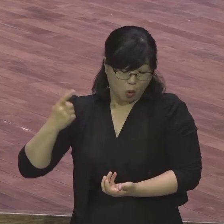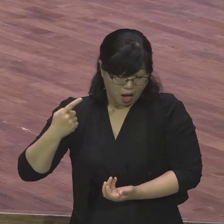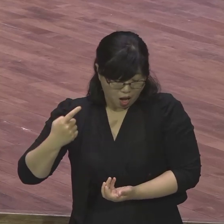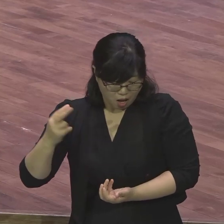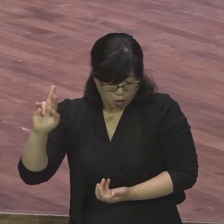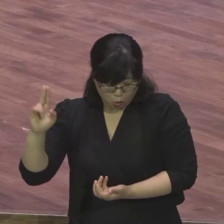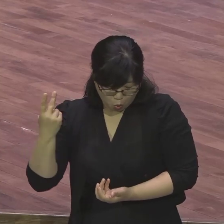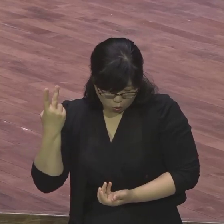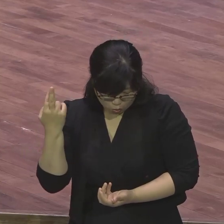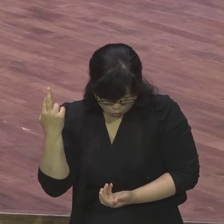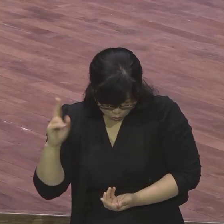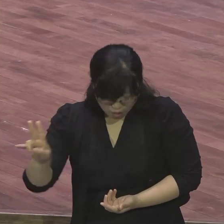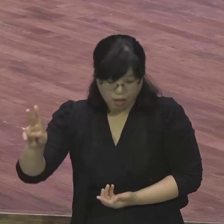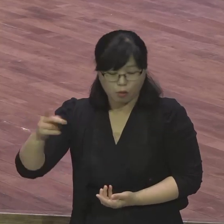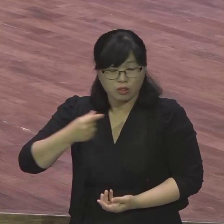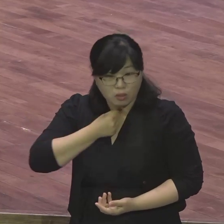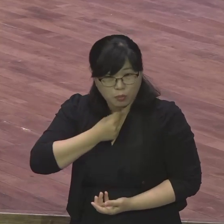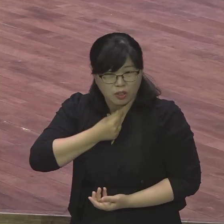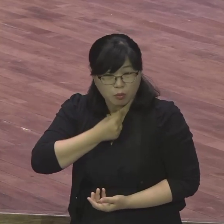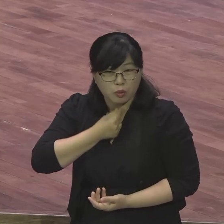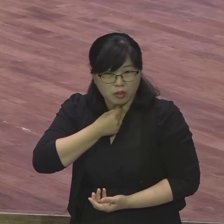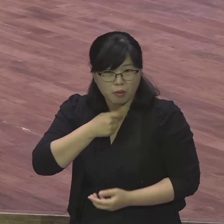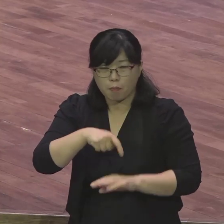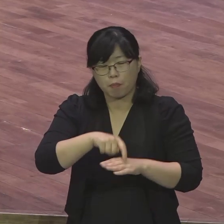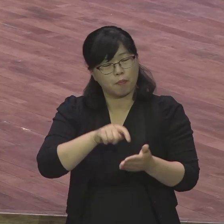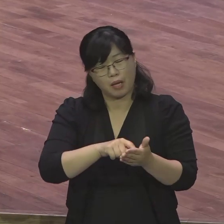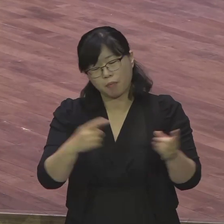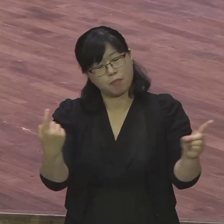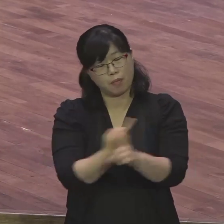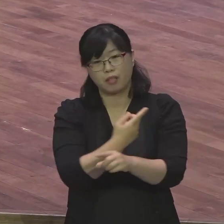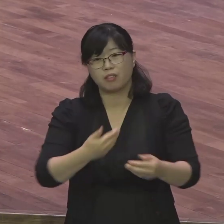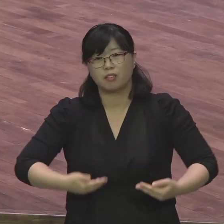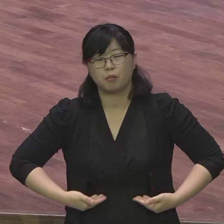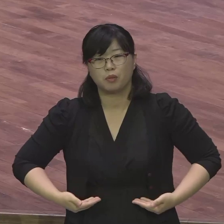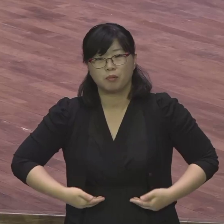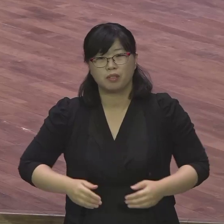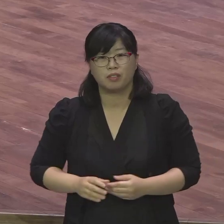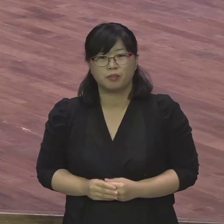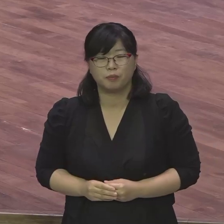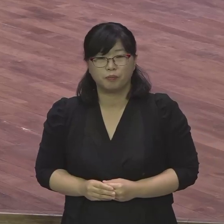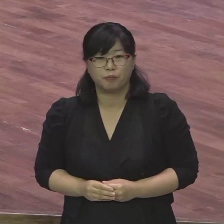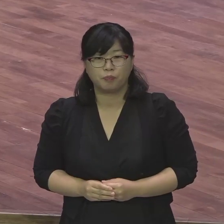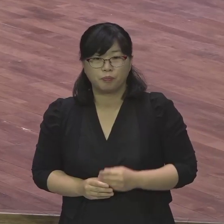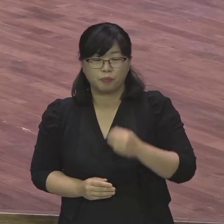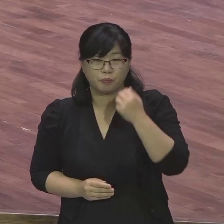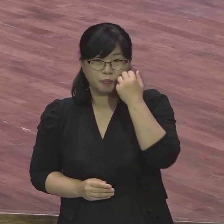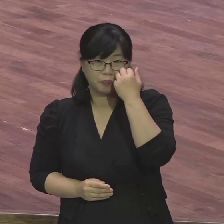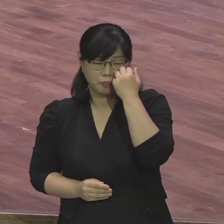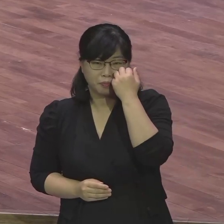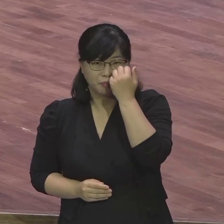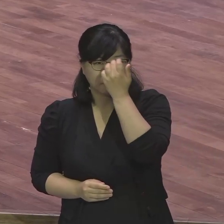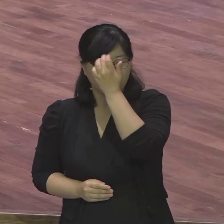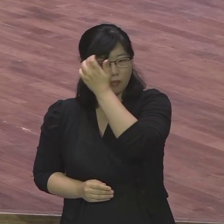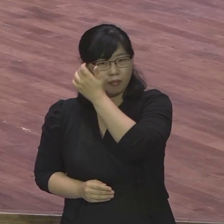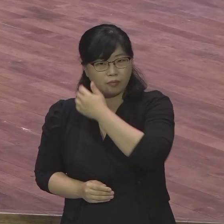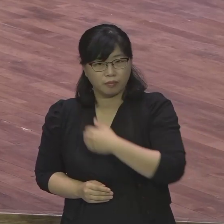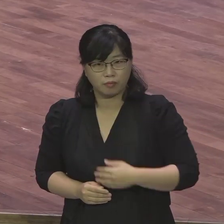자기도 모르게 체질을 돌아가 그걸 체질을 바꾸는 게 쉬운 게 아니죠 자꾸 돌아가 이걸 탄식한다고 그랬어요